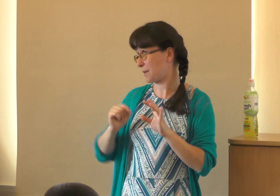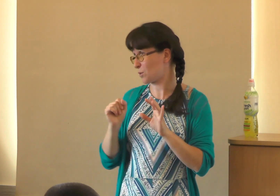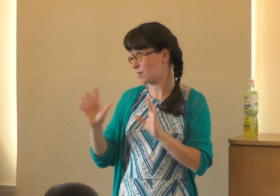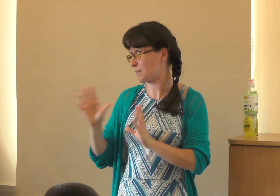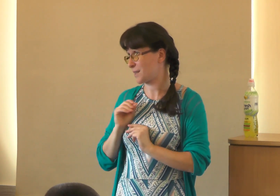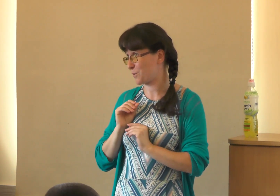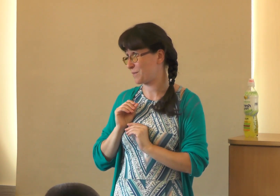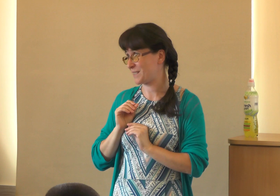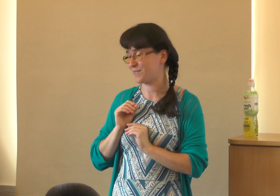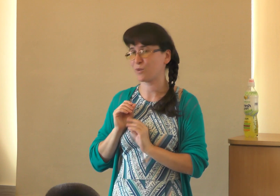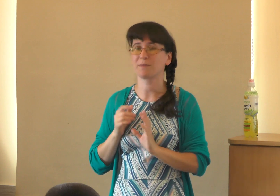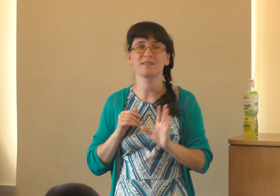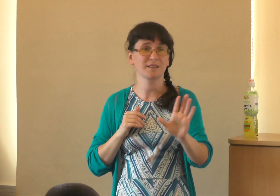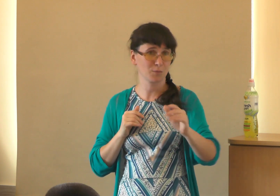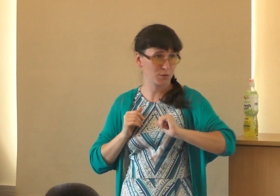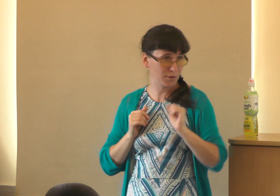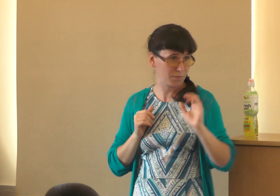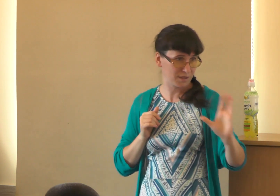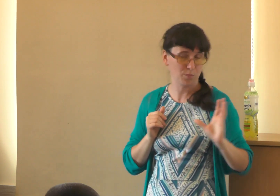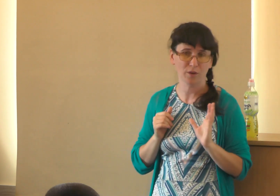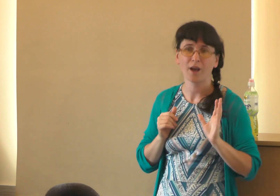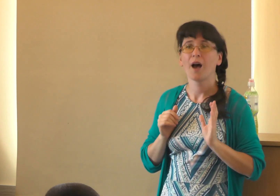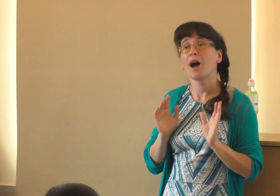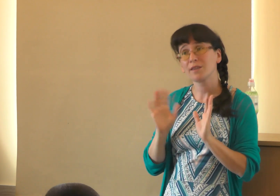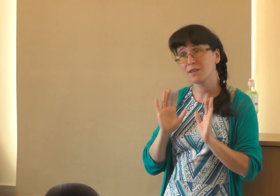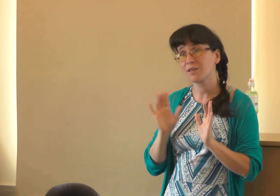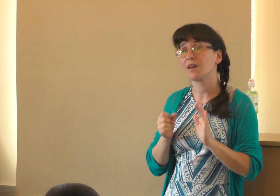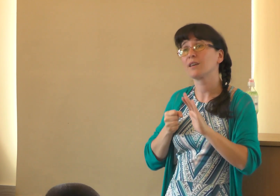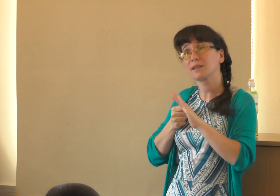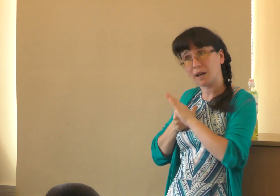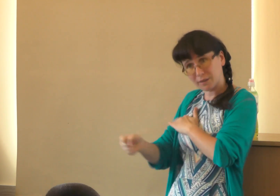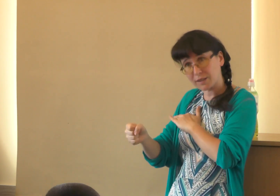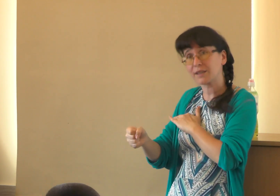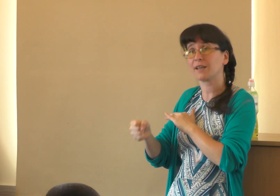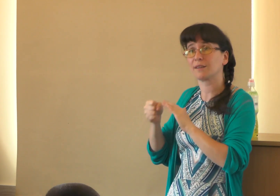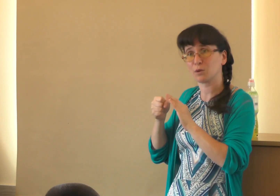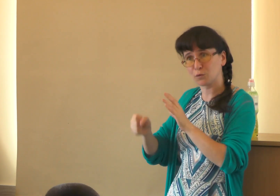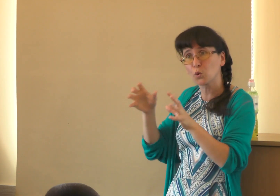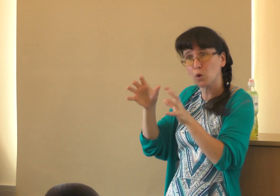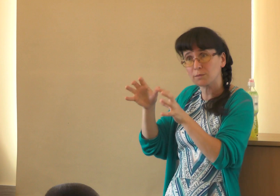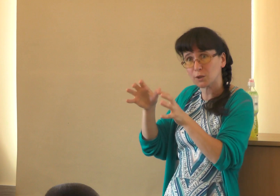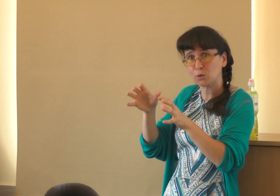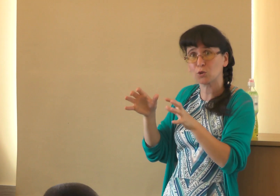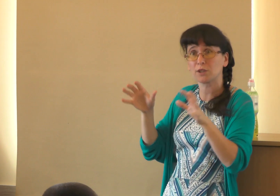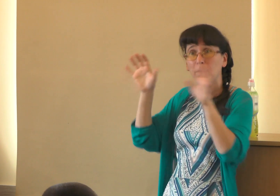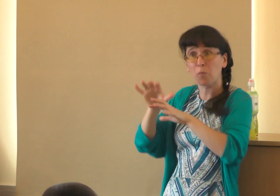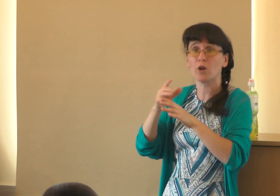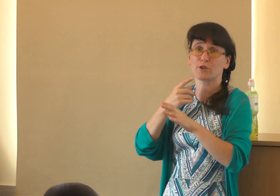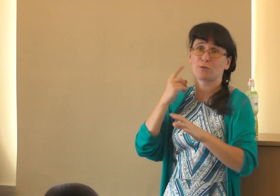подружка, мы с тобой вместе в комнате, а мой друг, мы с тобой. А не-не-не, и так, конкретно, вот в ту комнату еще, где побольше